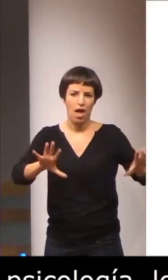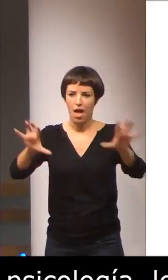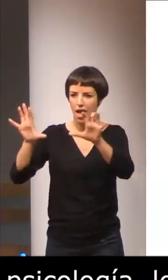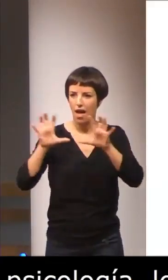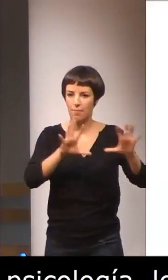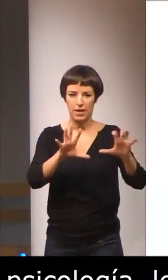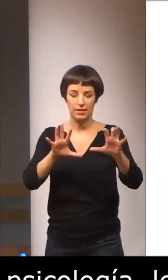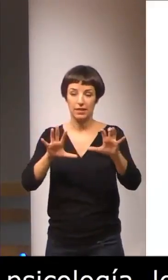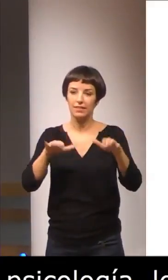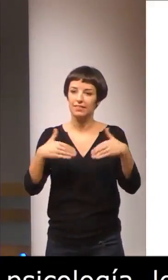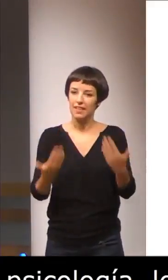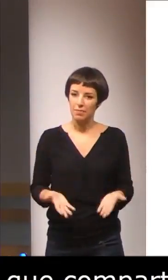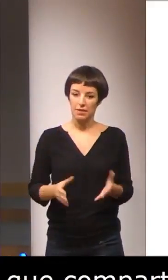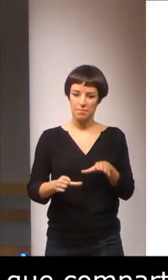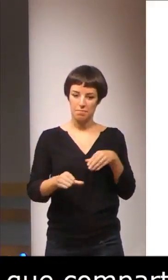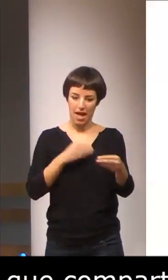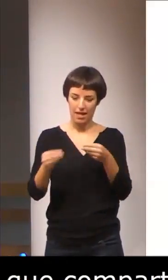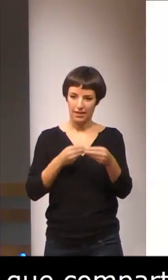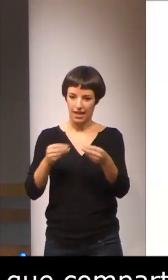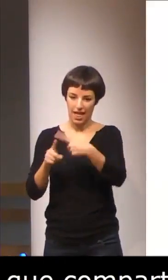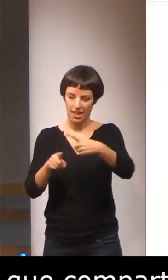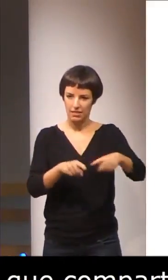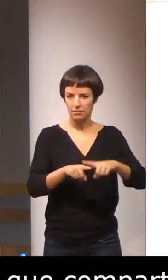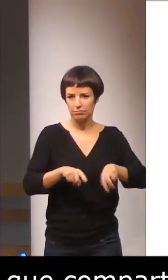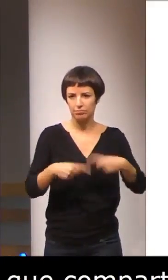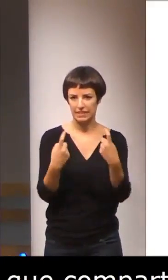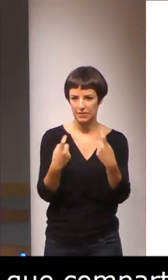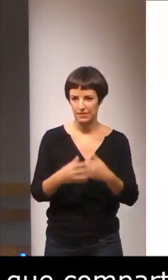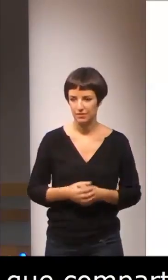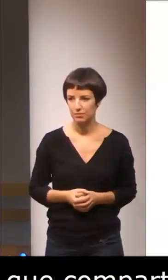desarrollo de unos materiales necesarios.